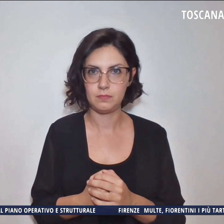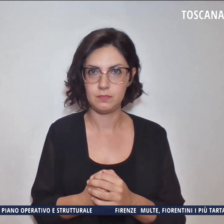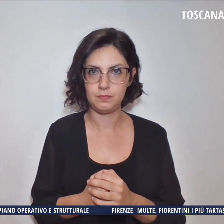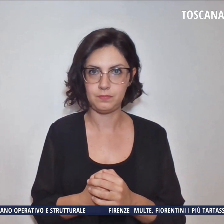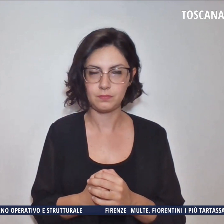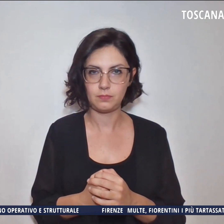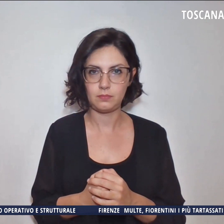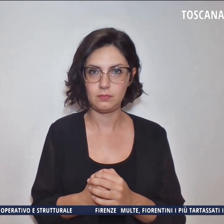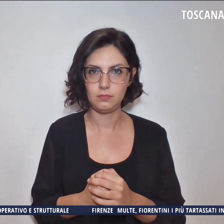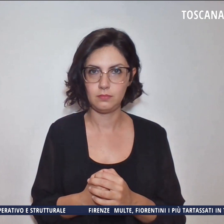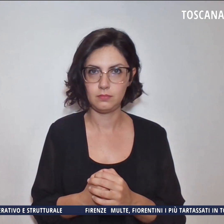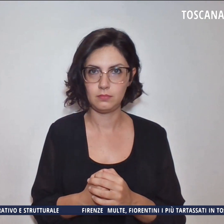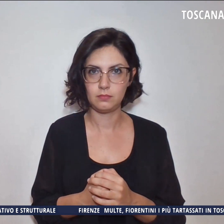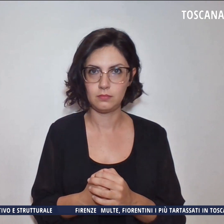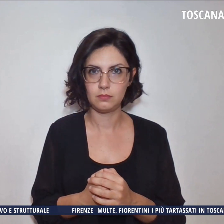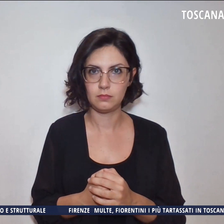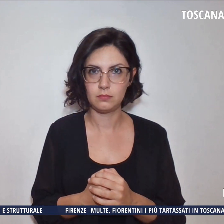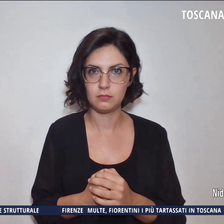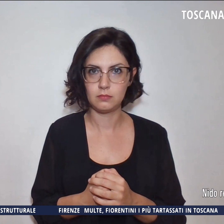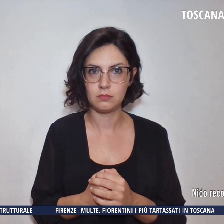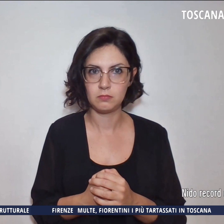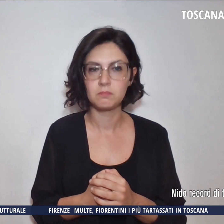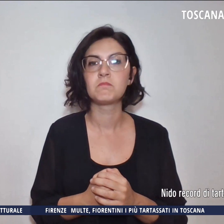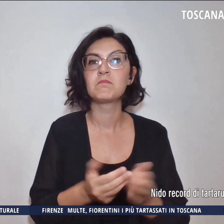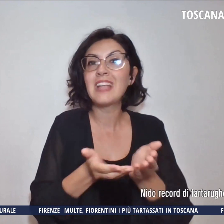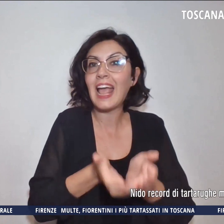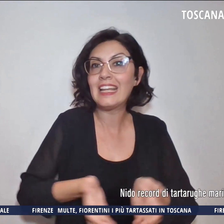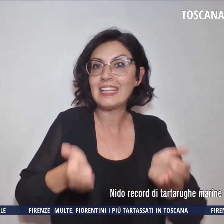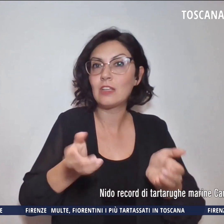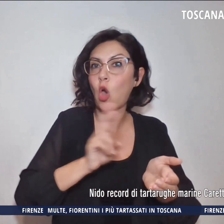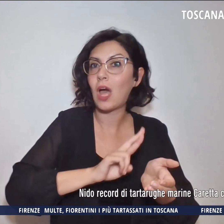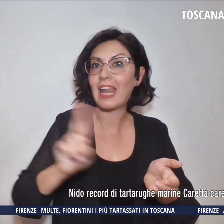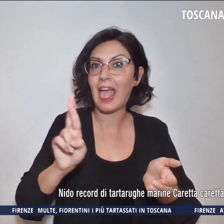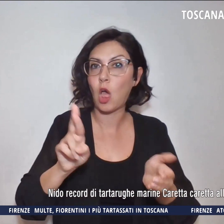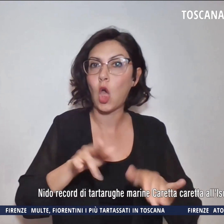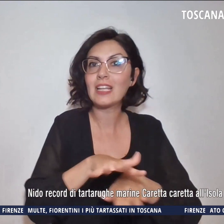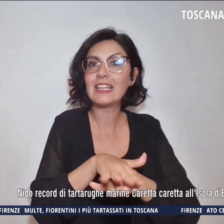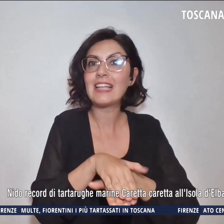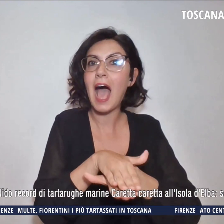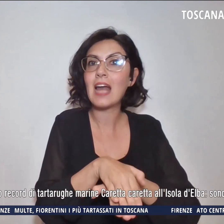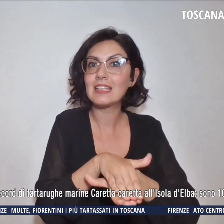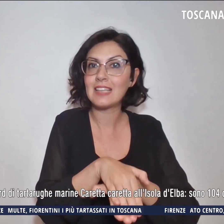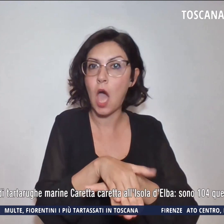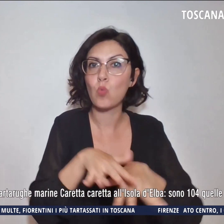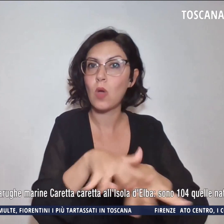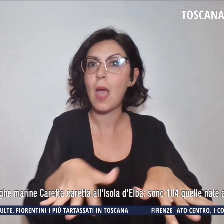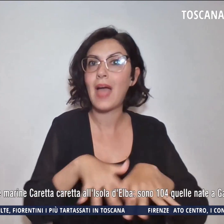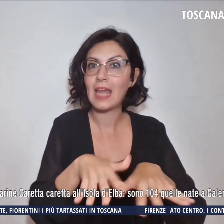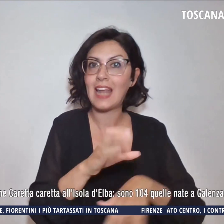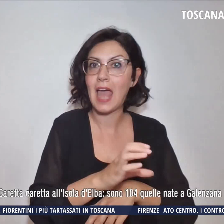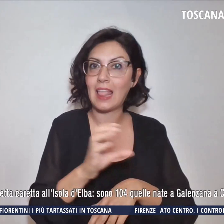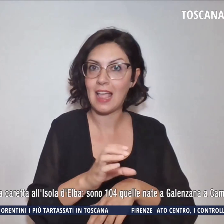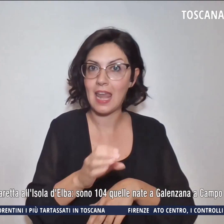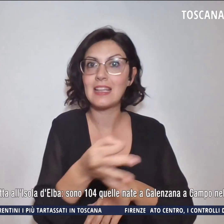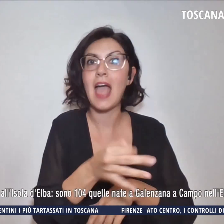Nido record di tartarughe marine careta careta all'isola d'Elba sono 104